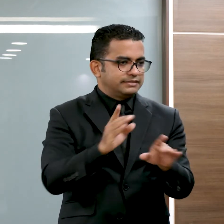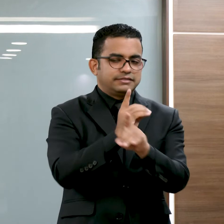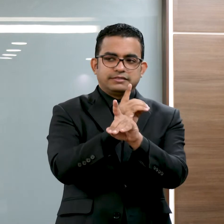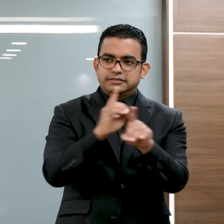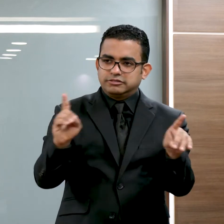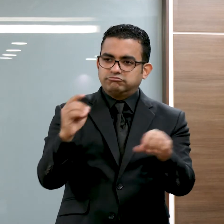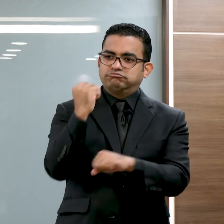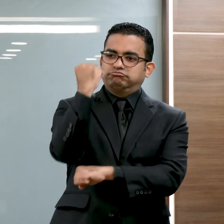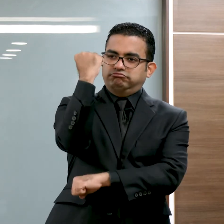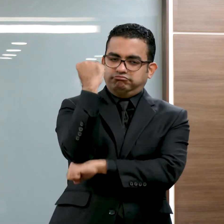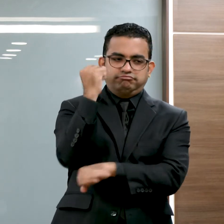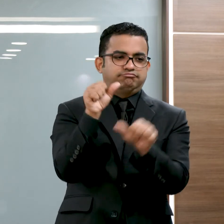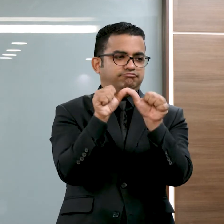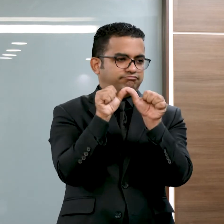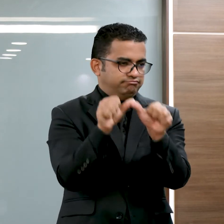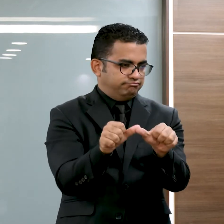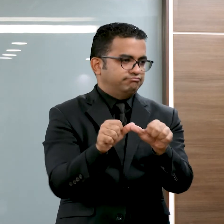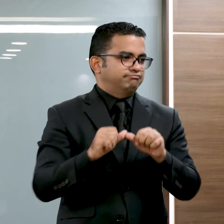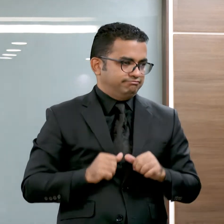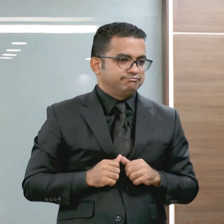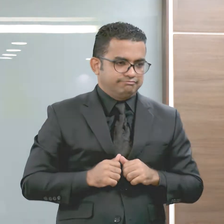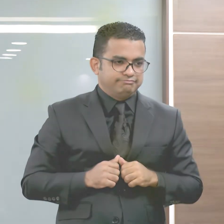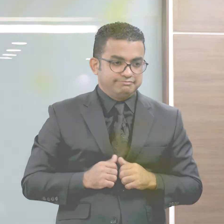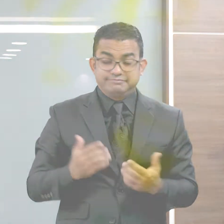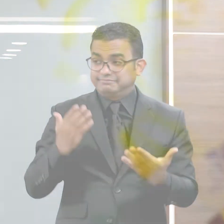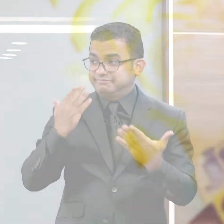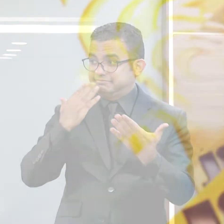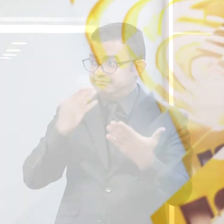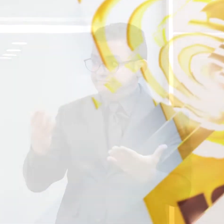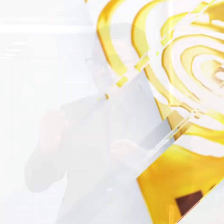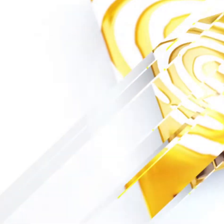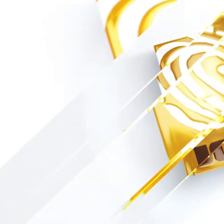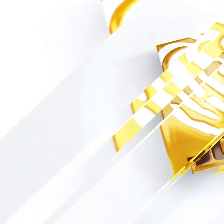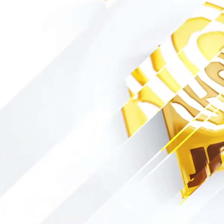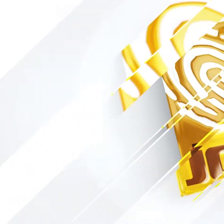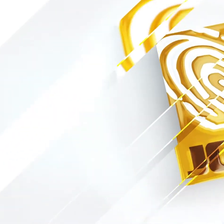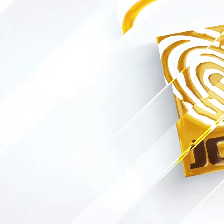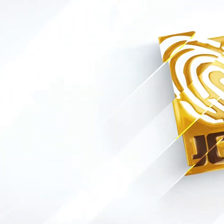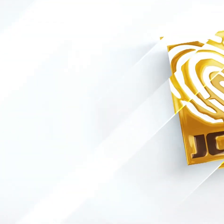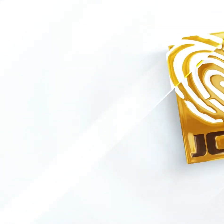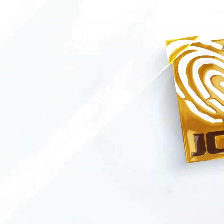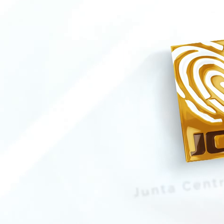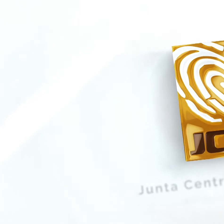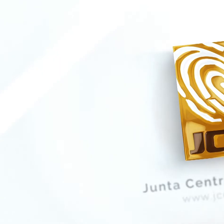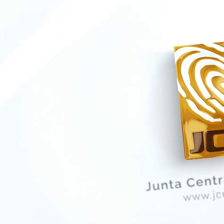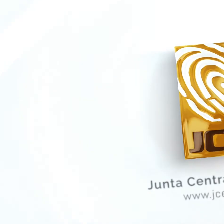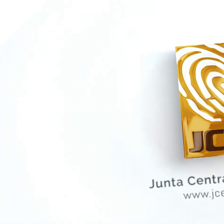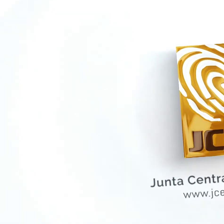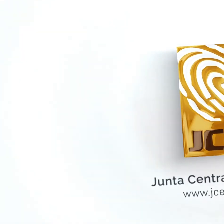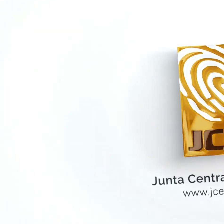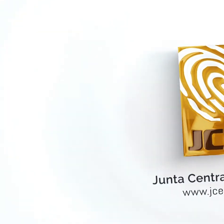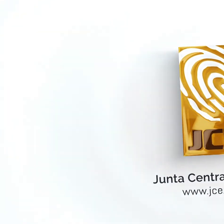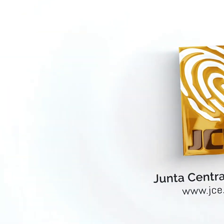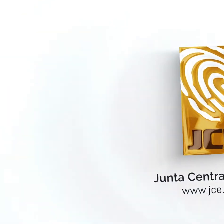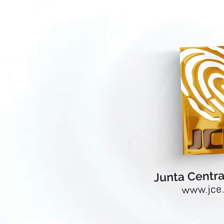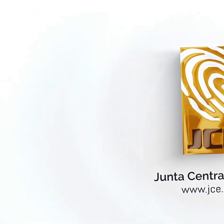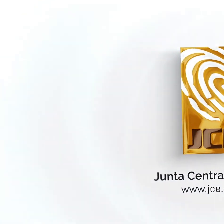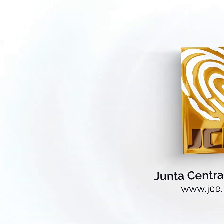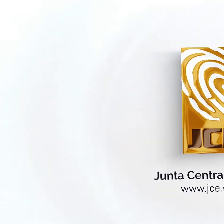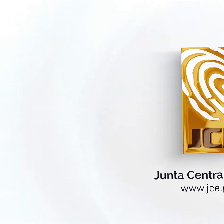sólida y de un desarrollo sostenible. Muchas gracias y bienvenidos y bienvenidas a la Junta Central Electoral.